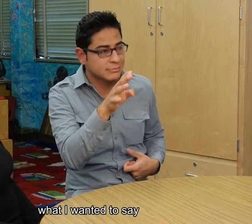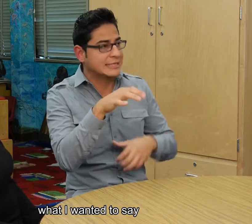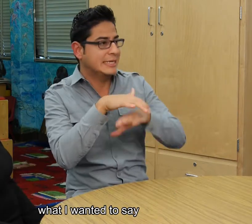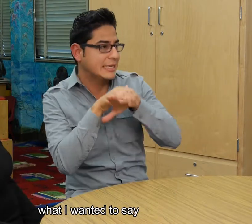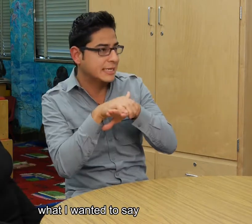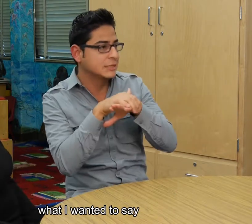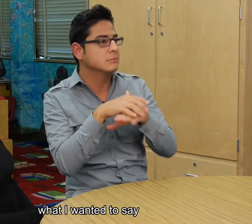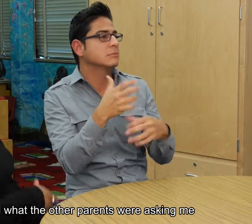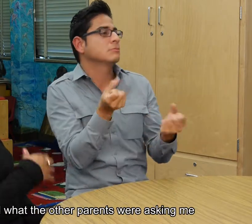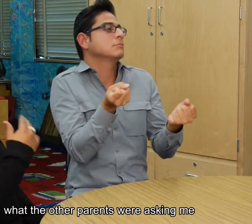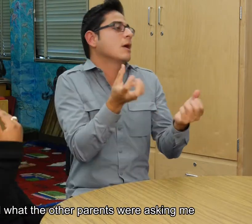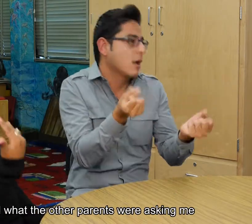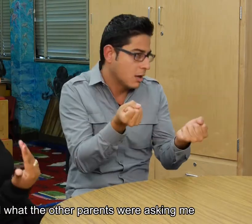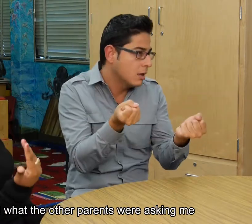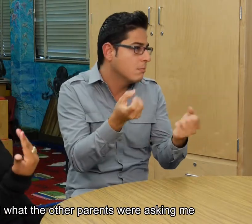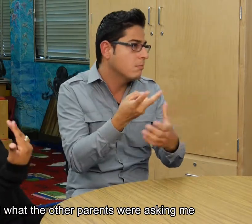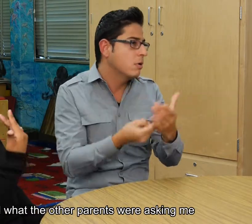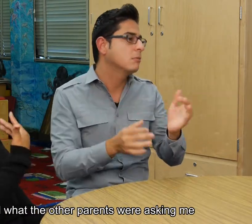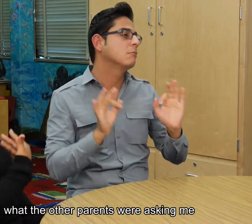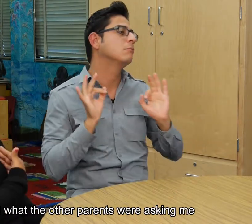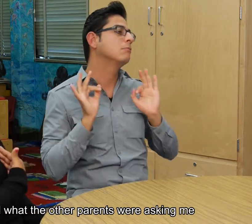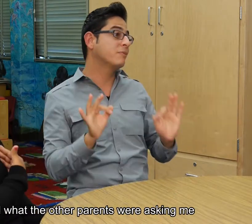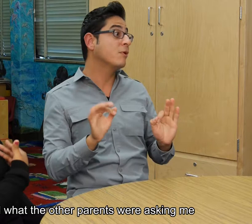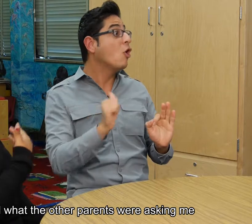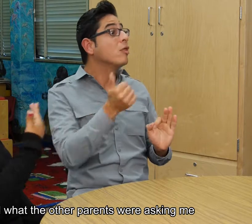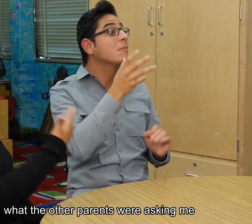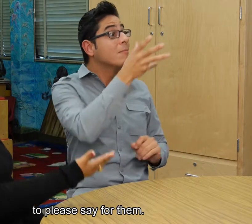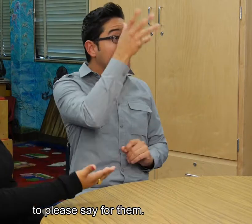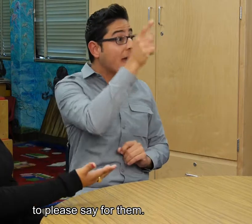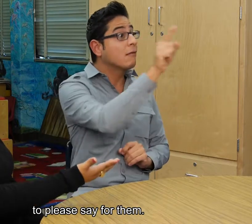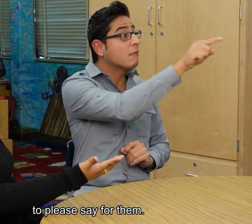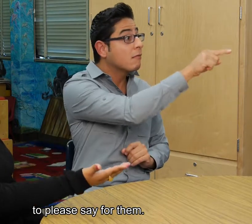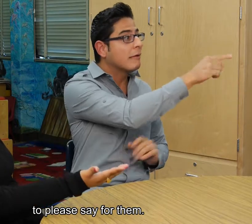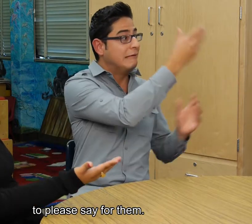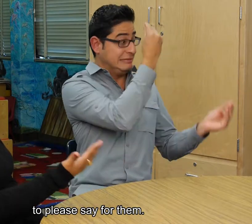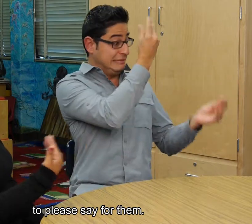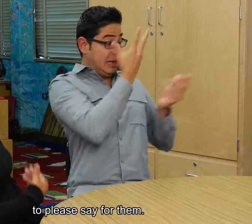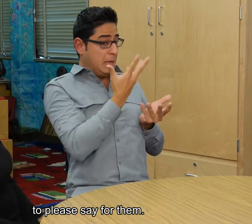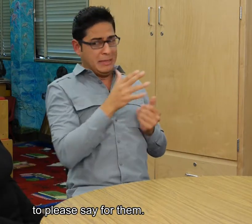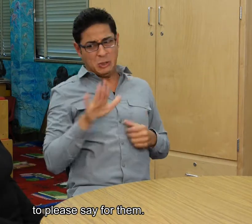quería decir, y lo que los otros padres me estaban diciendo, que si yo le hacía el favor de decirles.